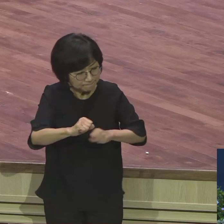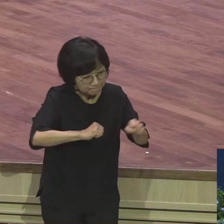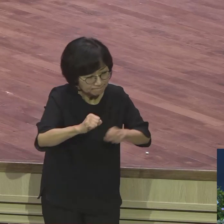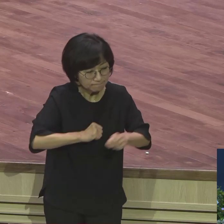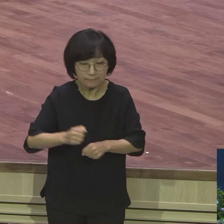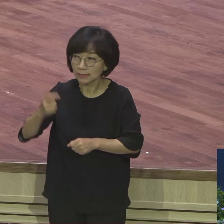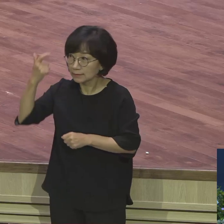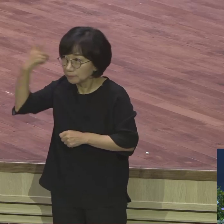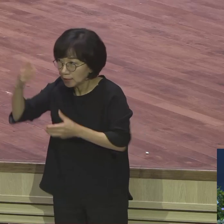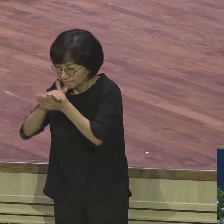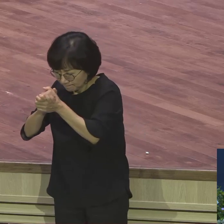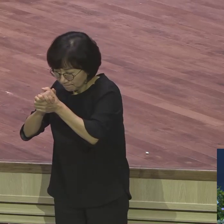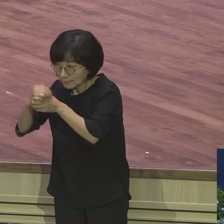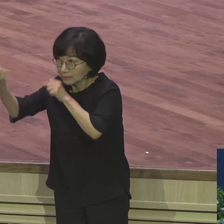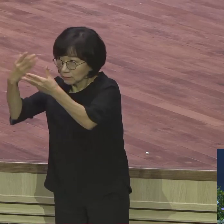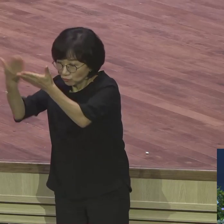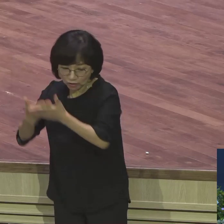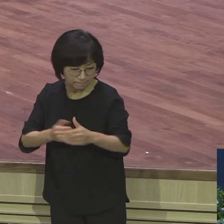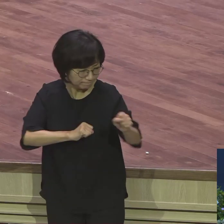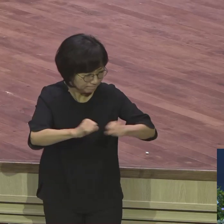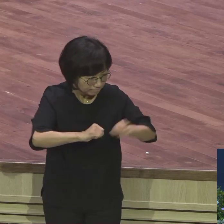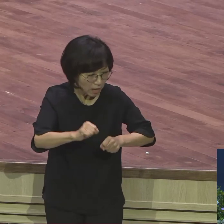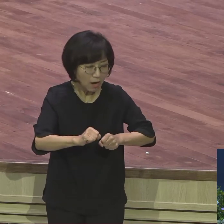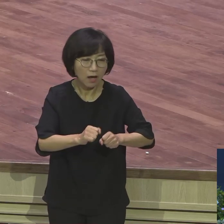없지요 왜 믿는 사람이 실패합니까